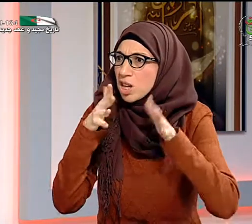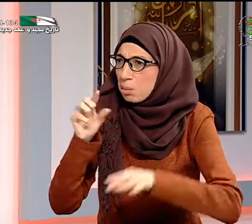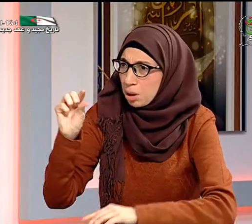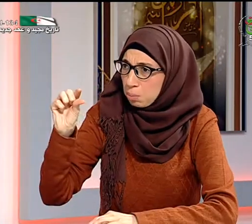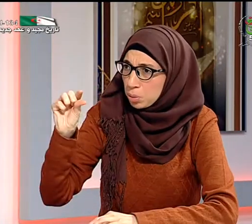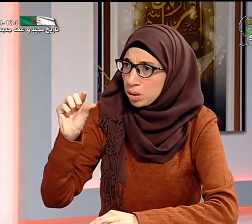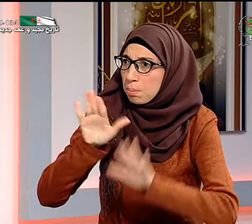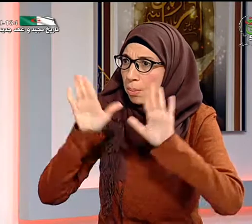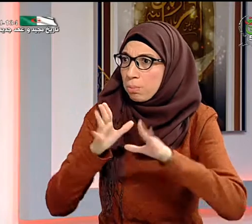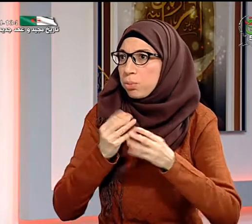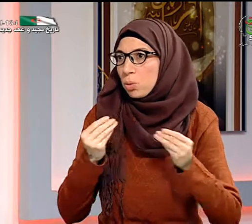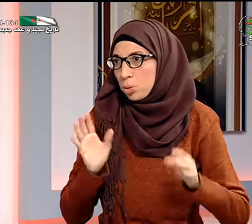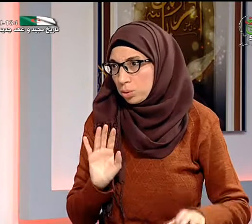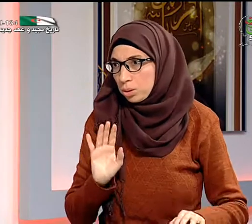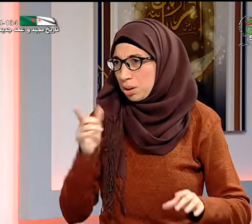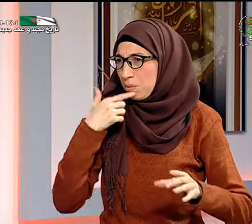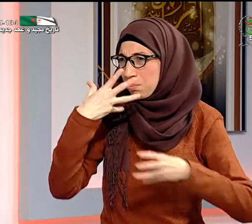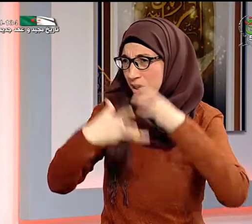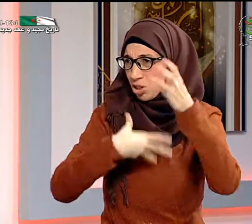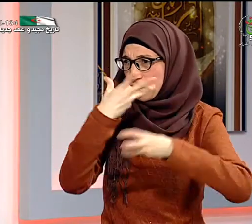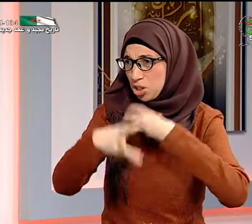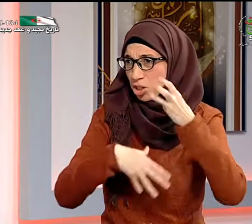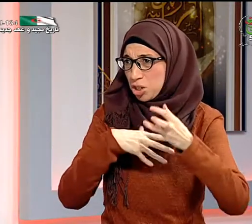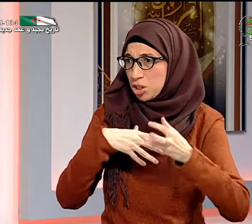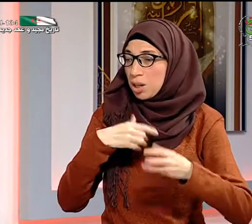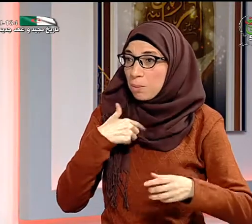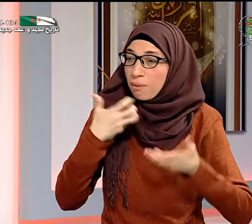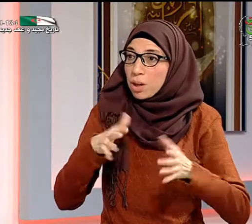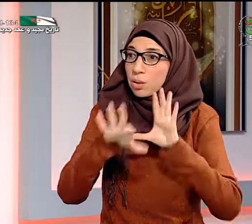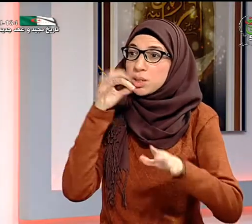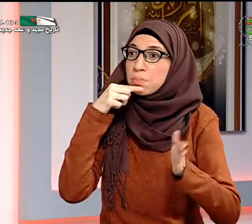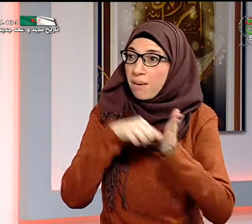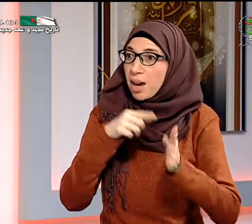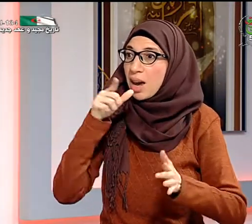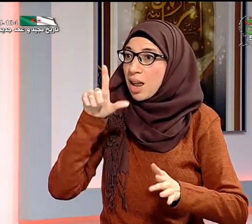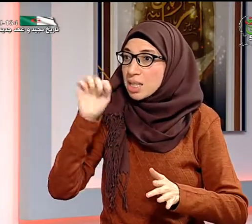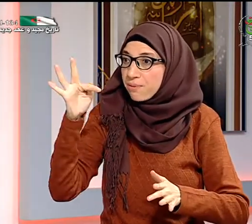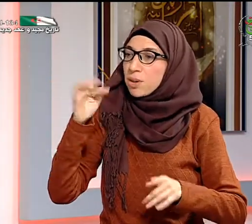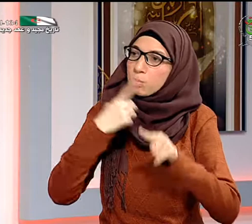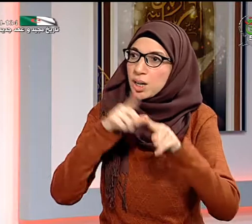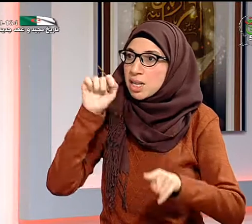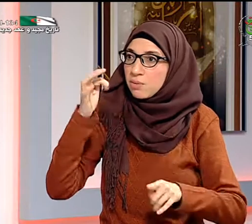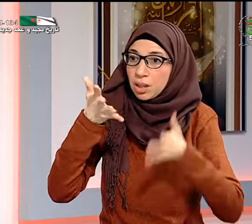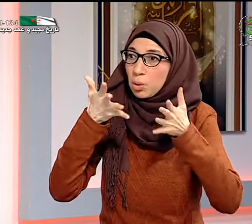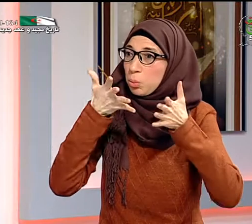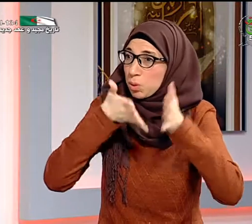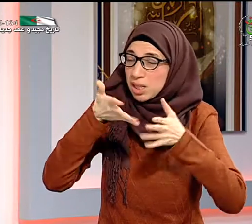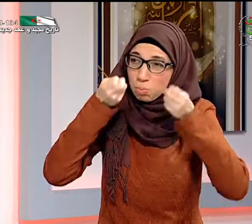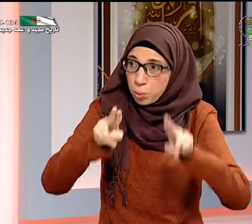الإشارية حتى اللغة الكلامية فهو لا يستعملون هم يتكلمون نعم لكن أفضل أن يستعملوا